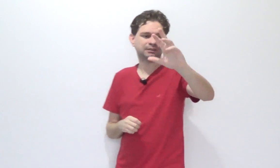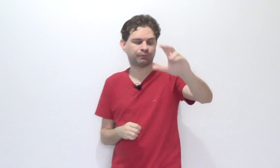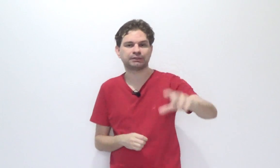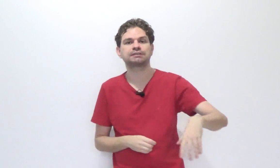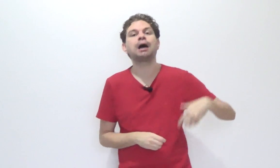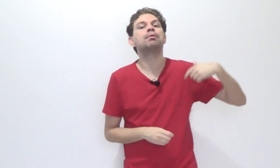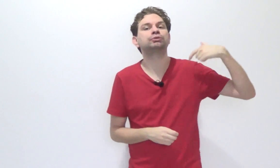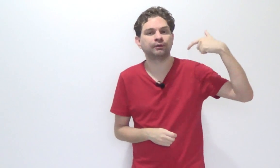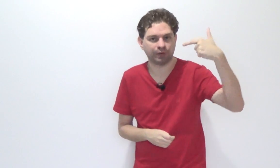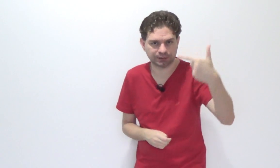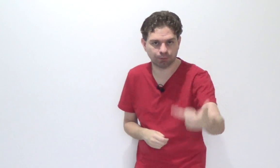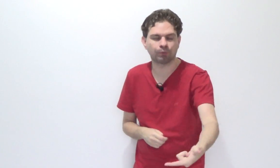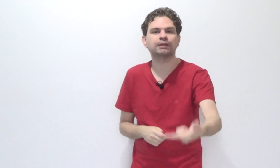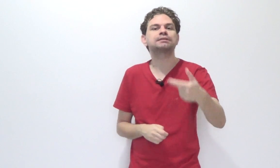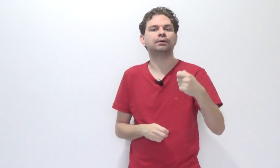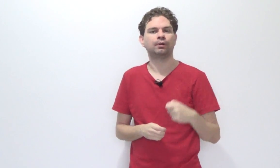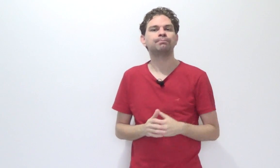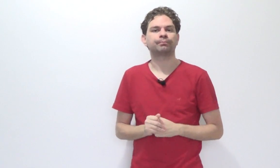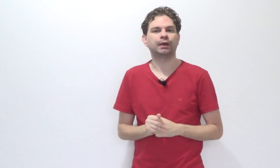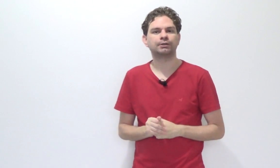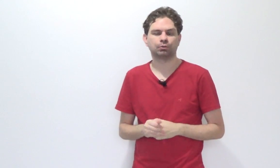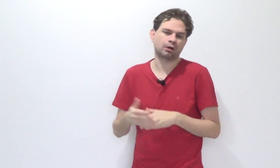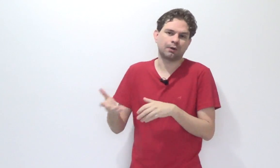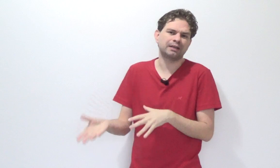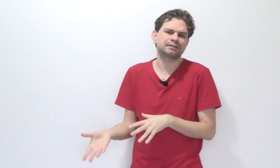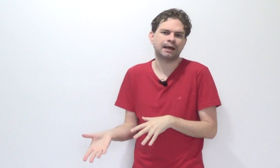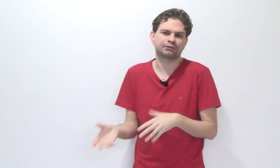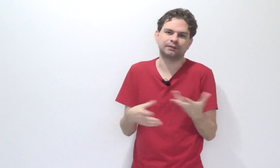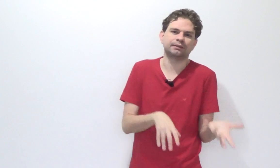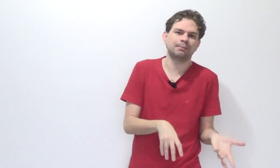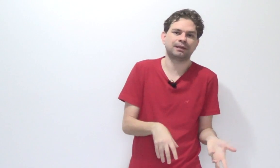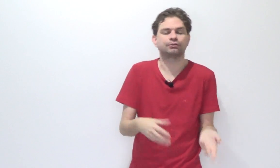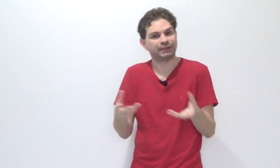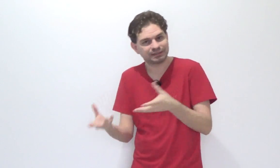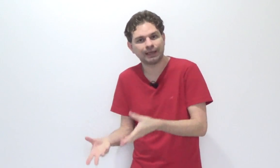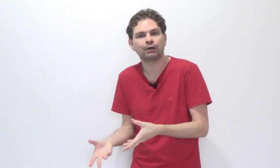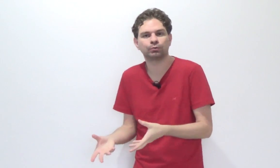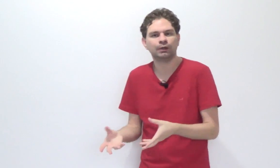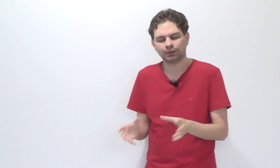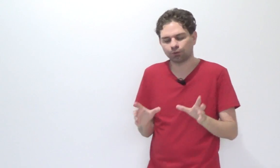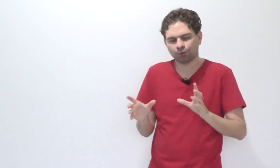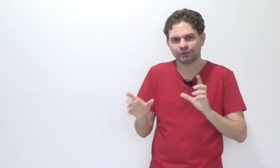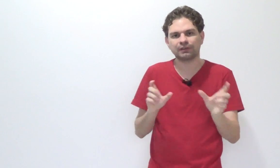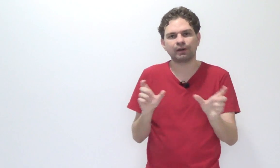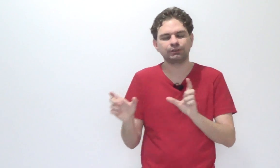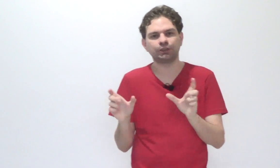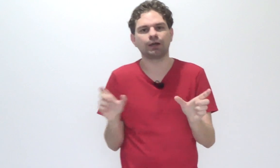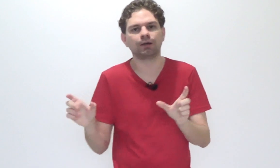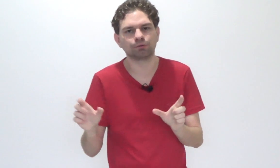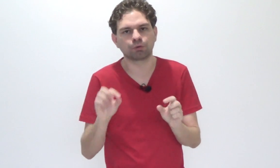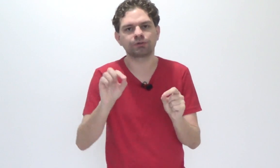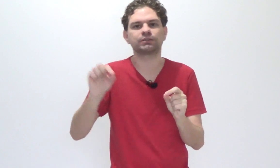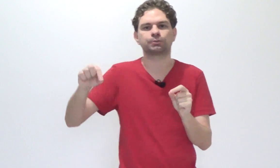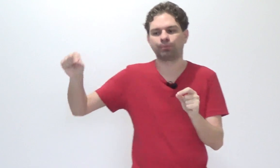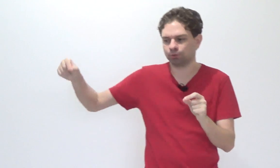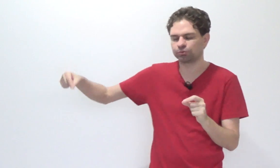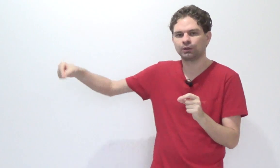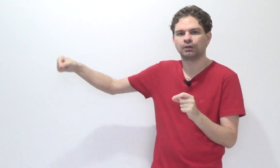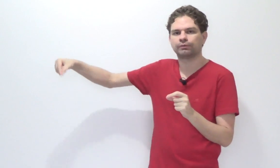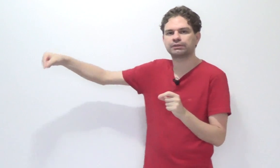se você sabe onde a infração aconteceu, se o local é incerto, se é indeterminado, se é certo. Então, quando você vai enxergando todos esses pontos, você